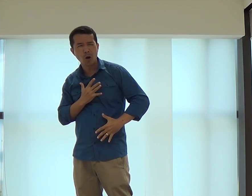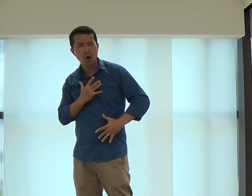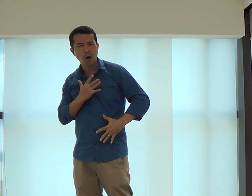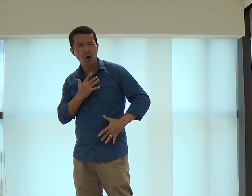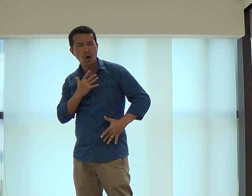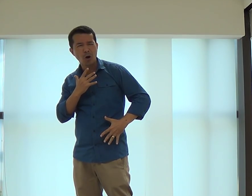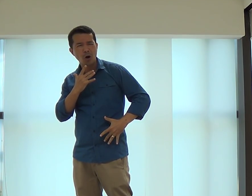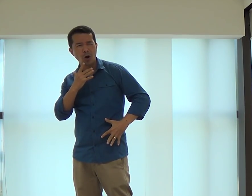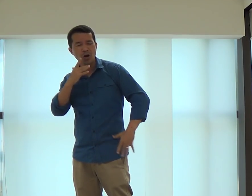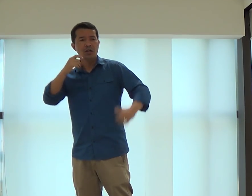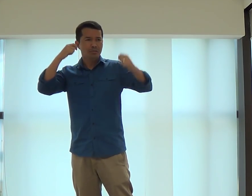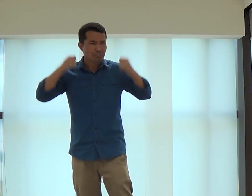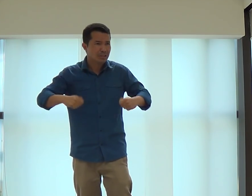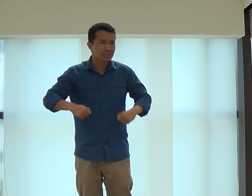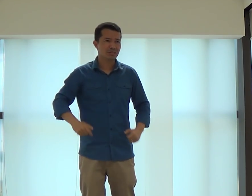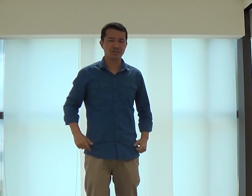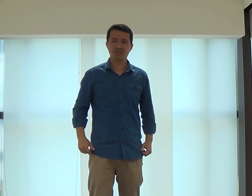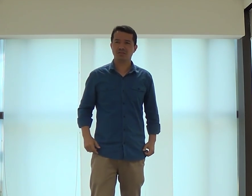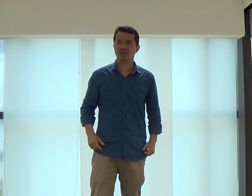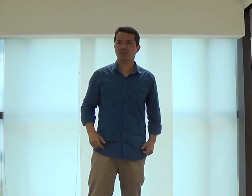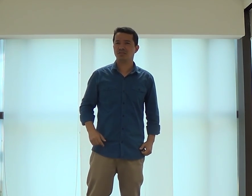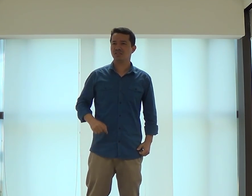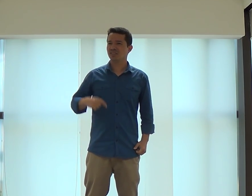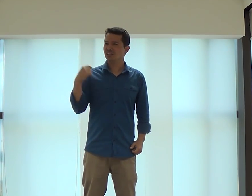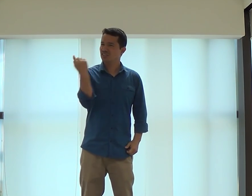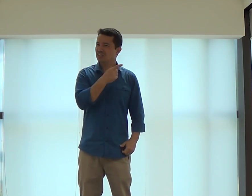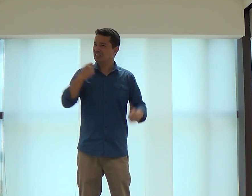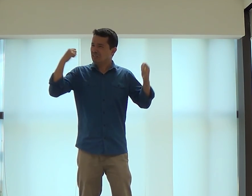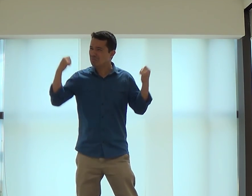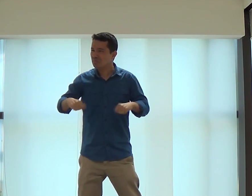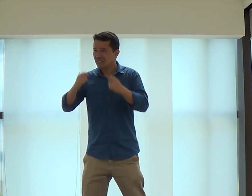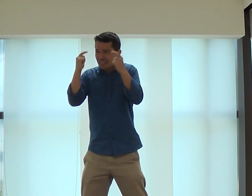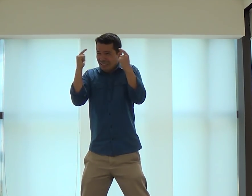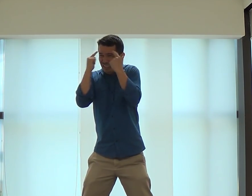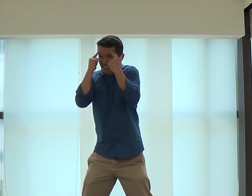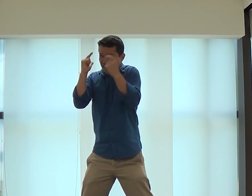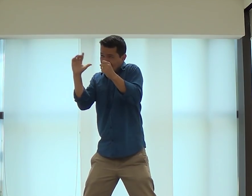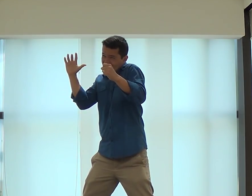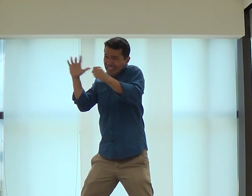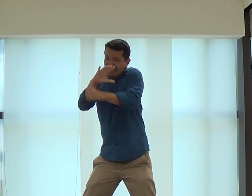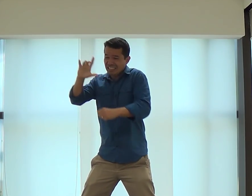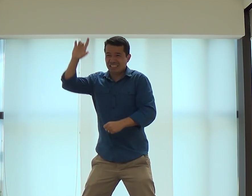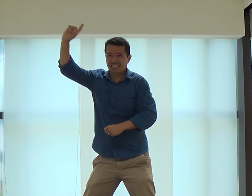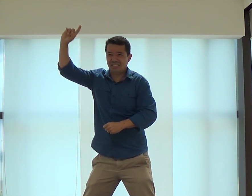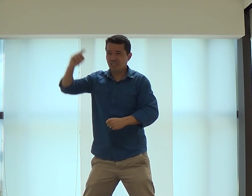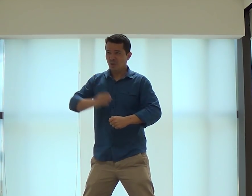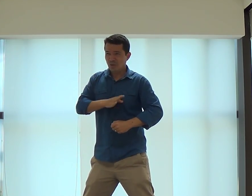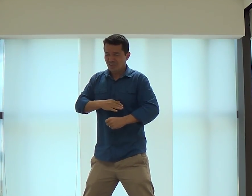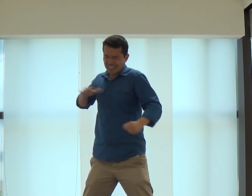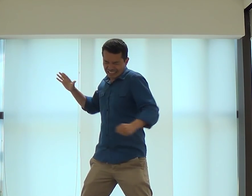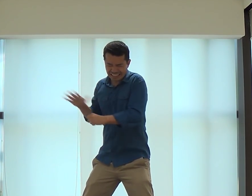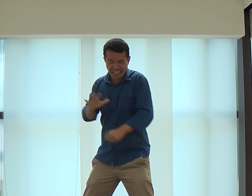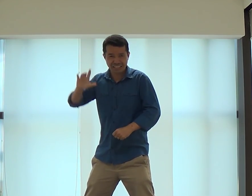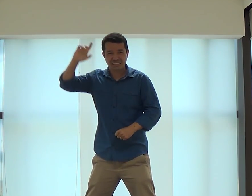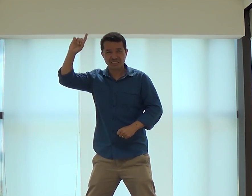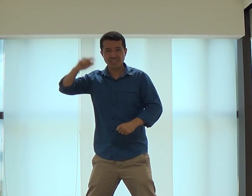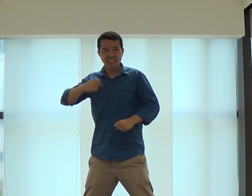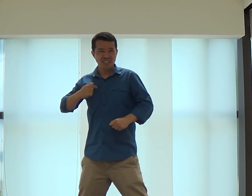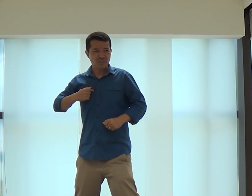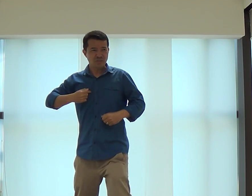Né? Do teu corpo. Da tua mente. De tudo. É isso que a gente precisa. A gente precisa estar com o nosso pensamento em Jesus. O nosso